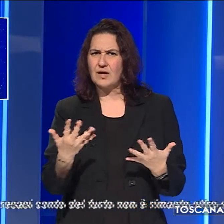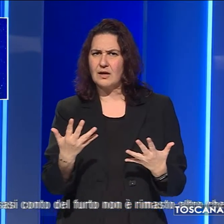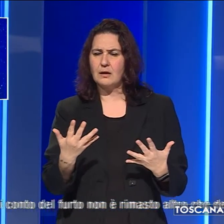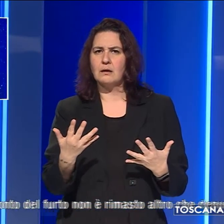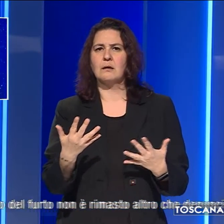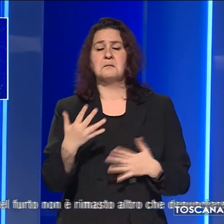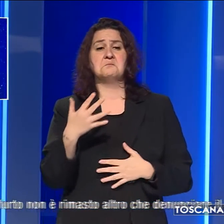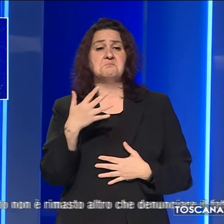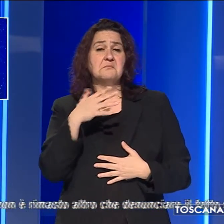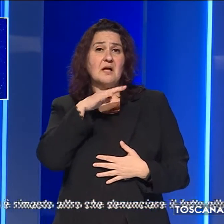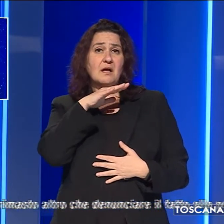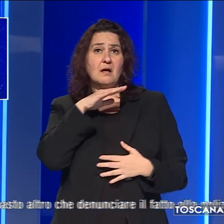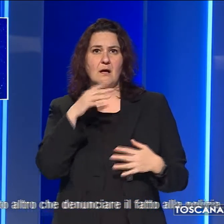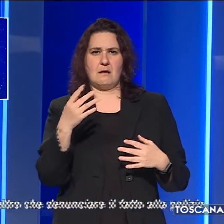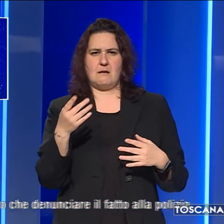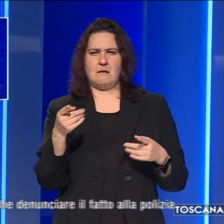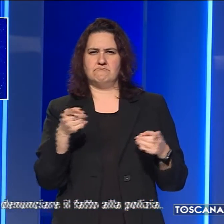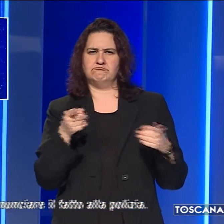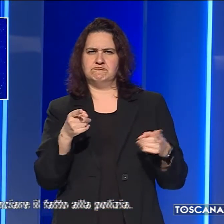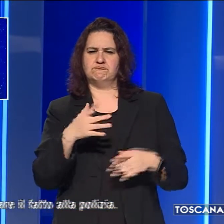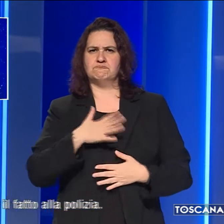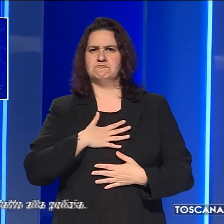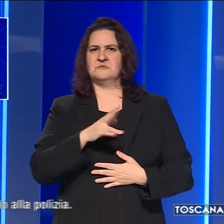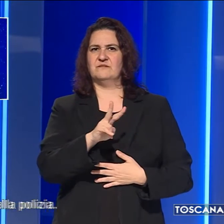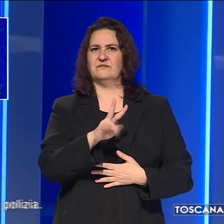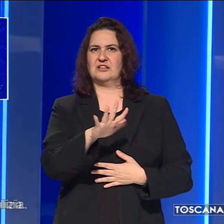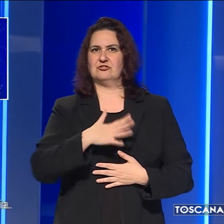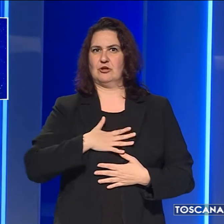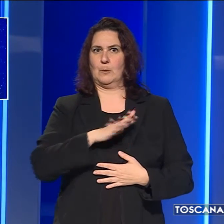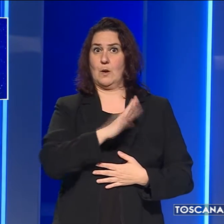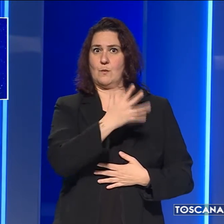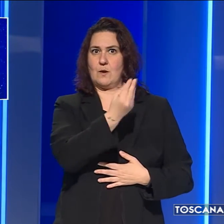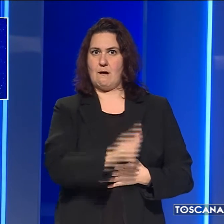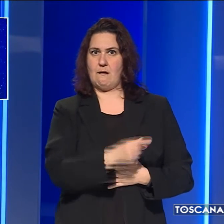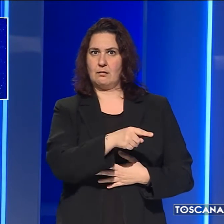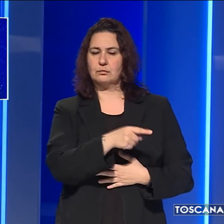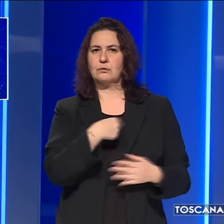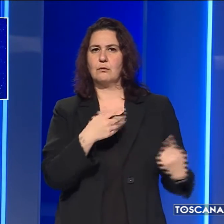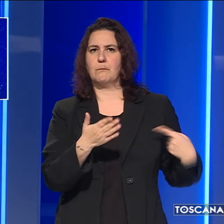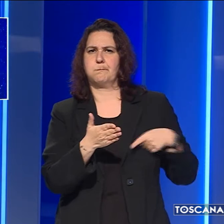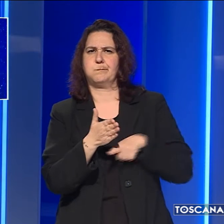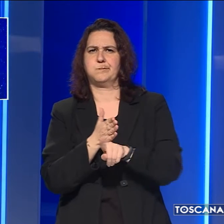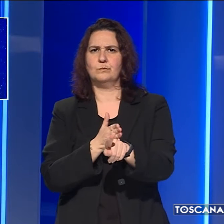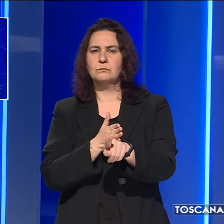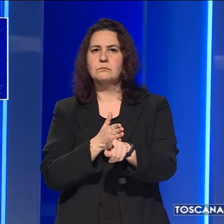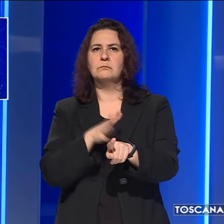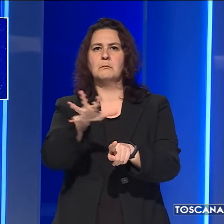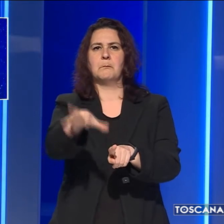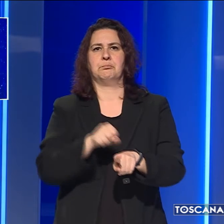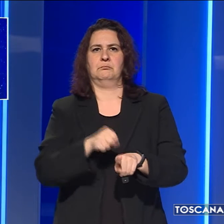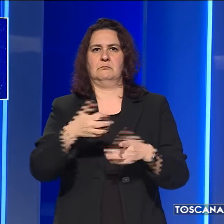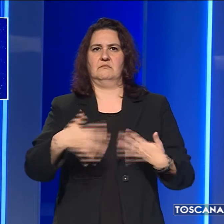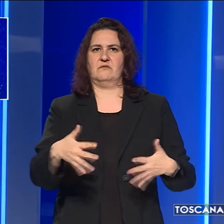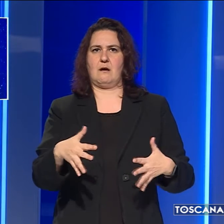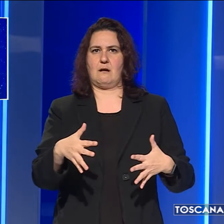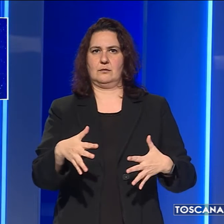punto ha fatto entrare un complice sui 25 anni che, una volta nell'appartamento, si è impossessato dei